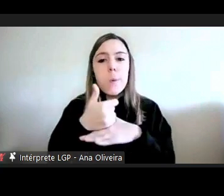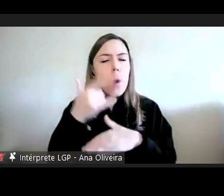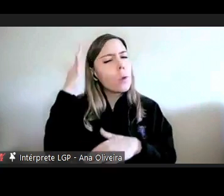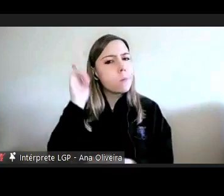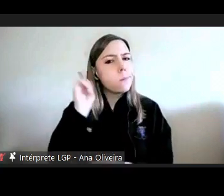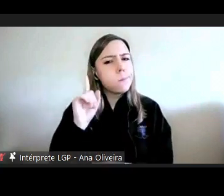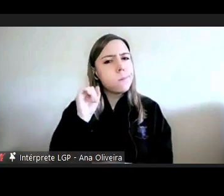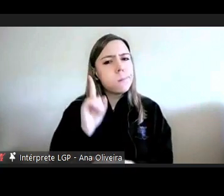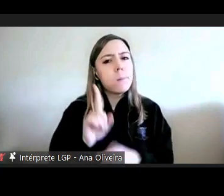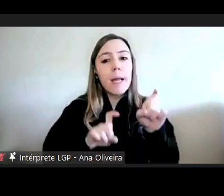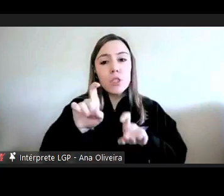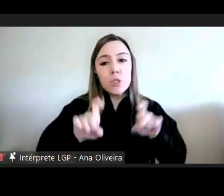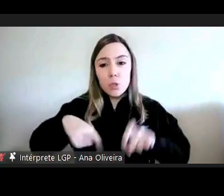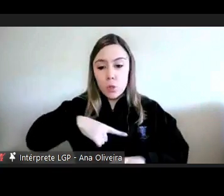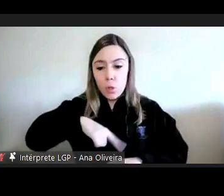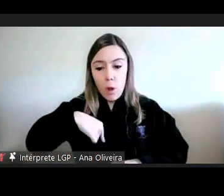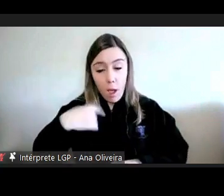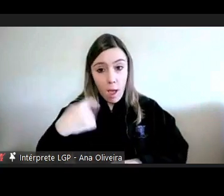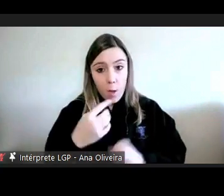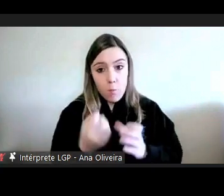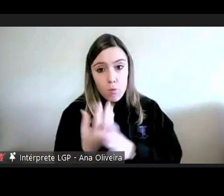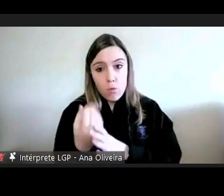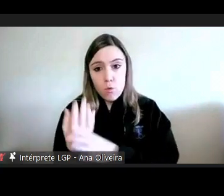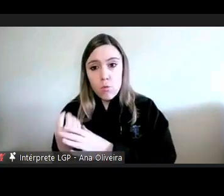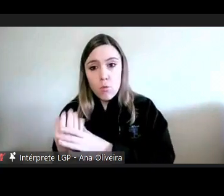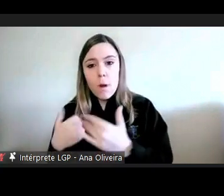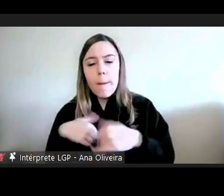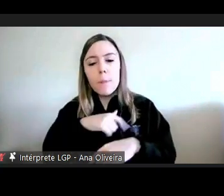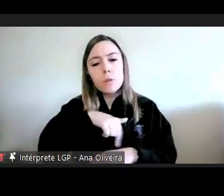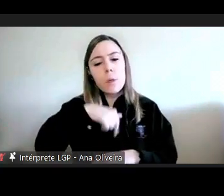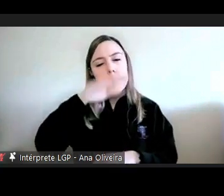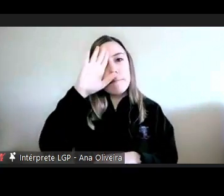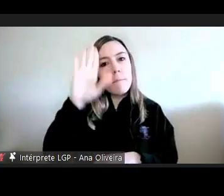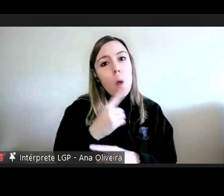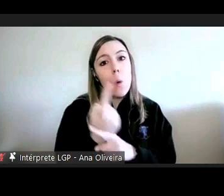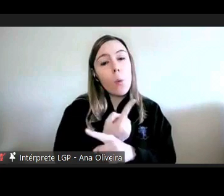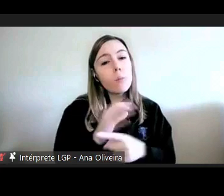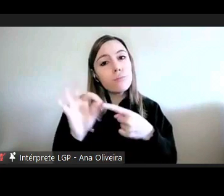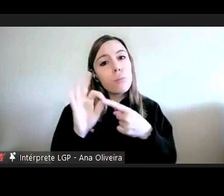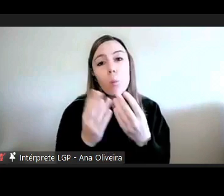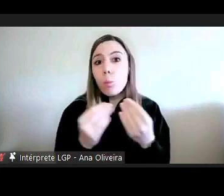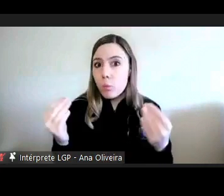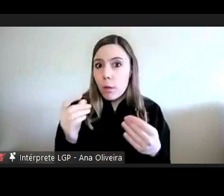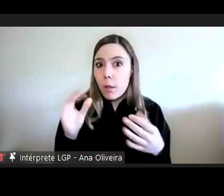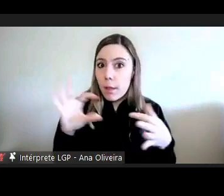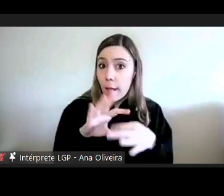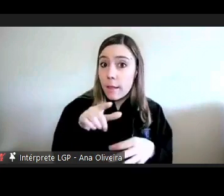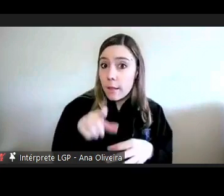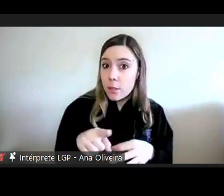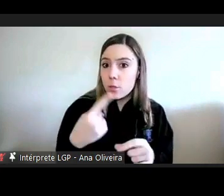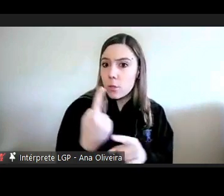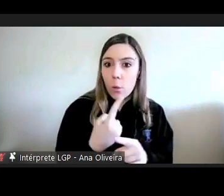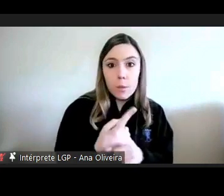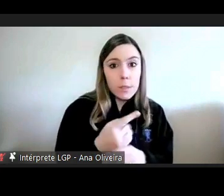e a estatística que vamos fazendo nós sabemos sempre que há muitos fatores que os determinam é uma coisa episódica